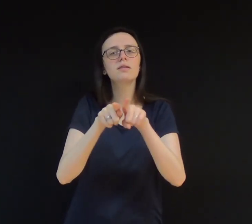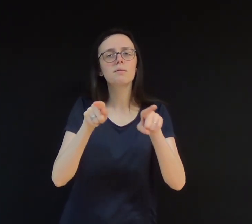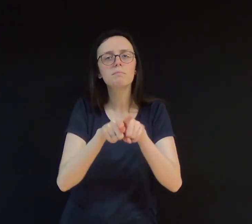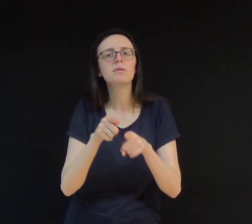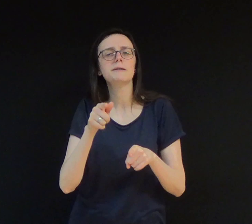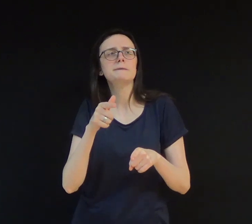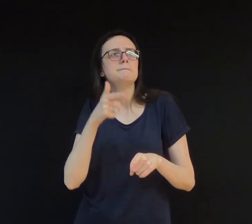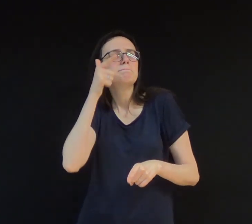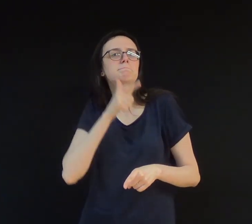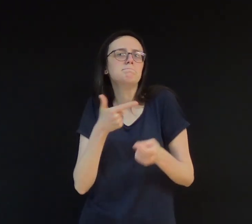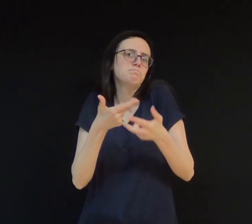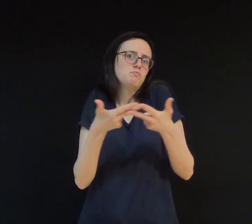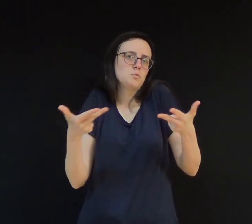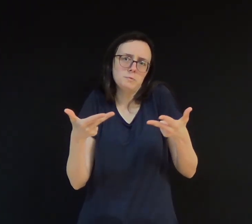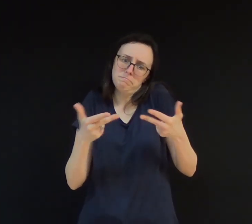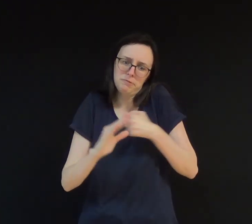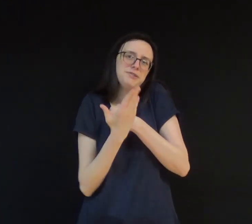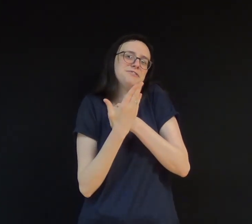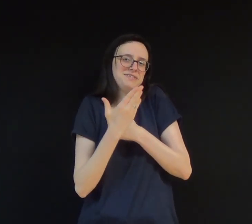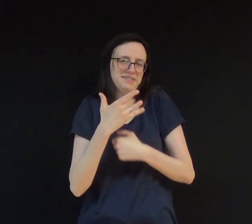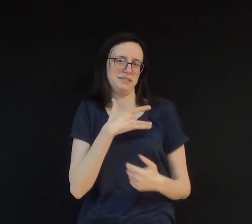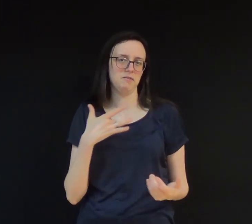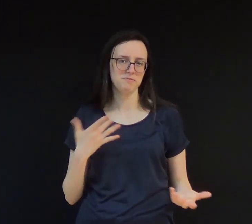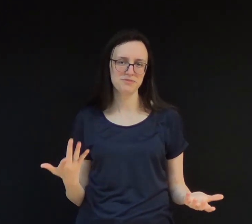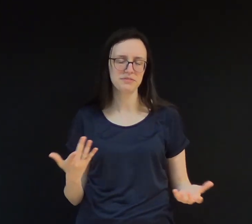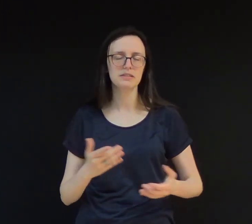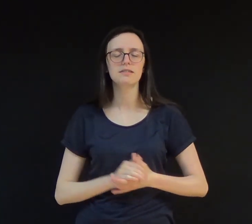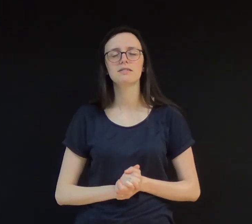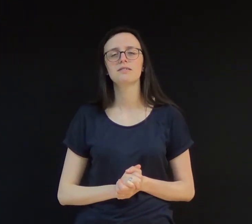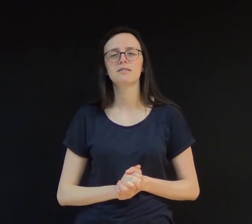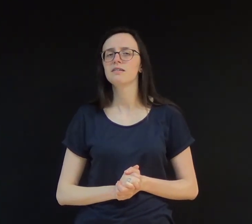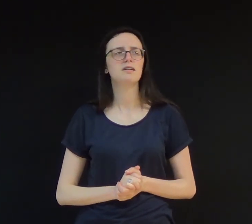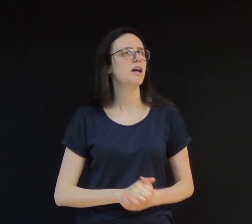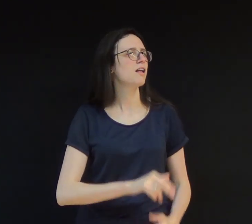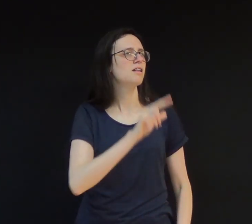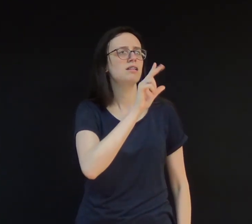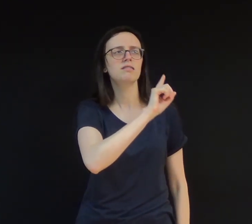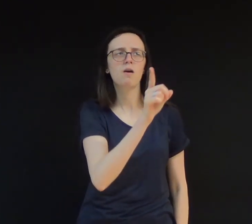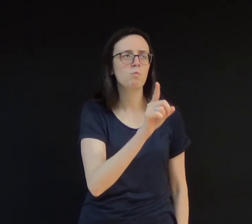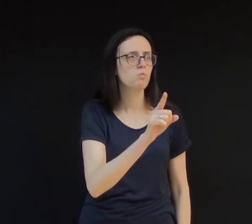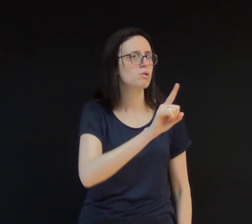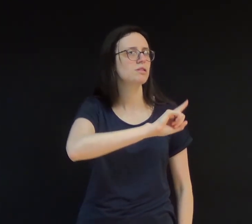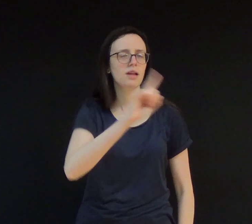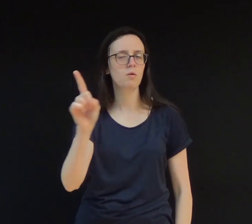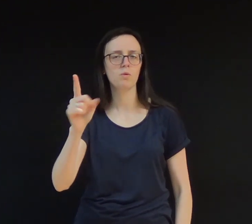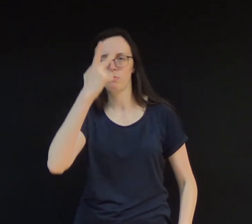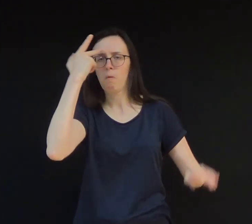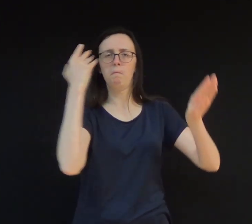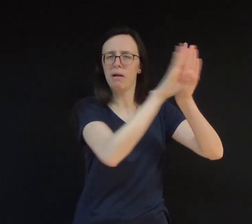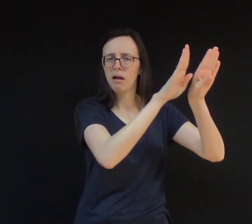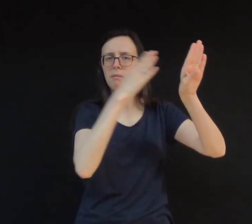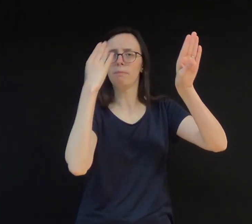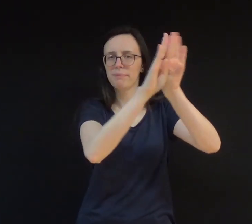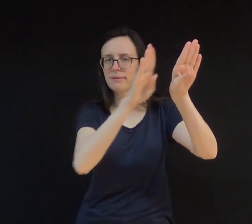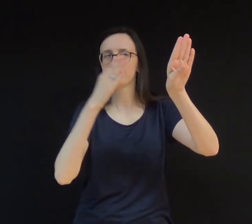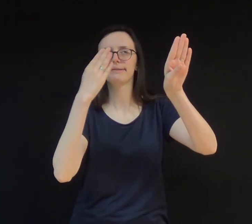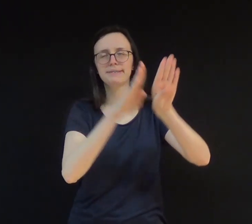sustento. Depois de muitos nãos e algumas portas na cara, acabaram ganhando uma latinha de leite condensado.